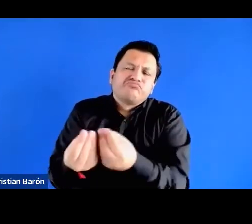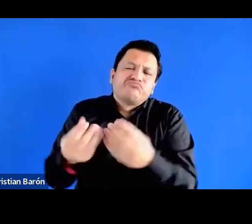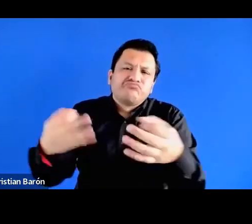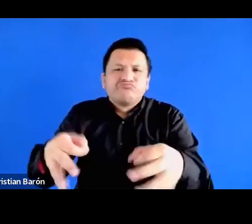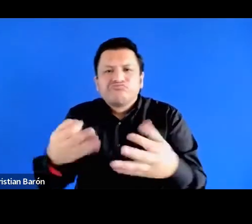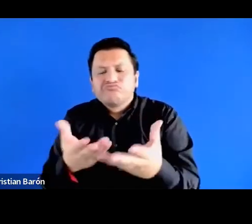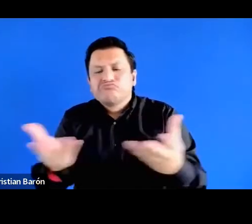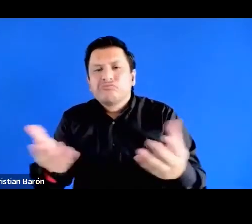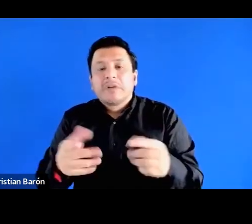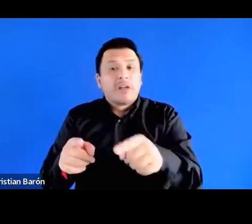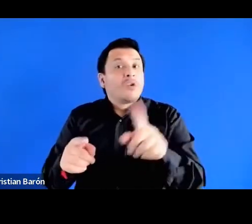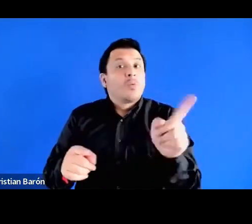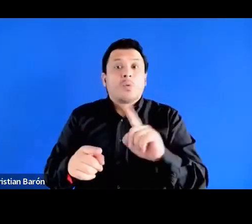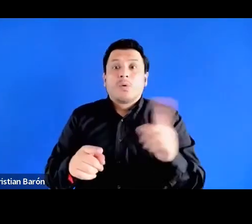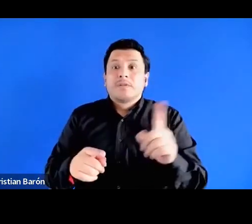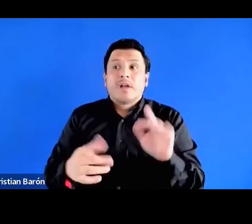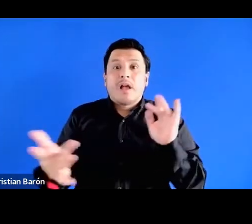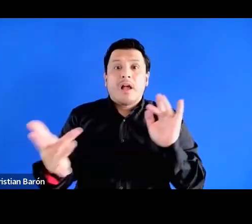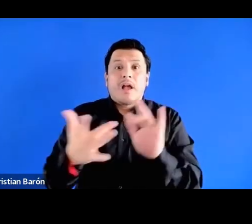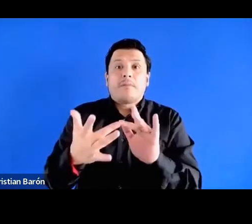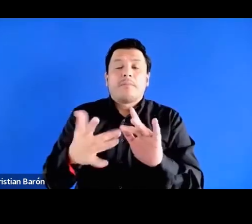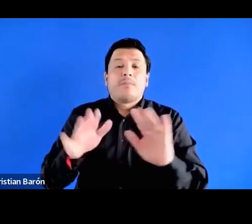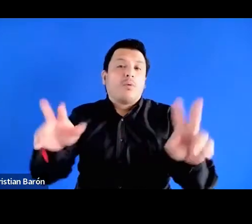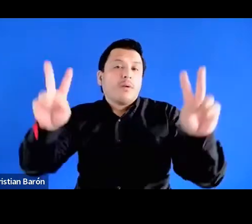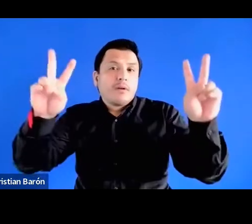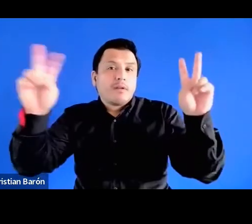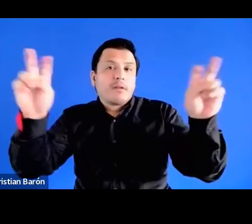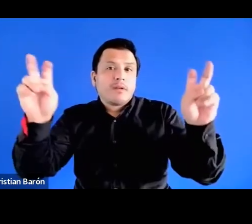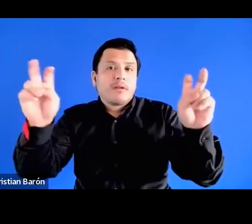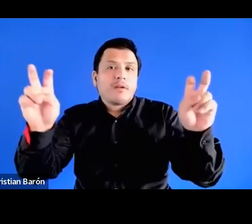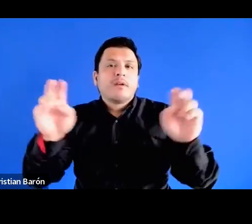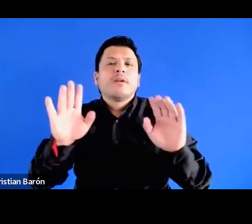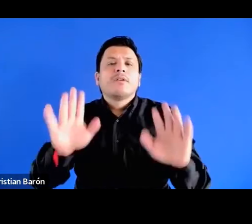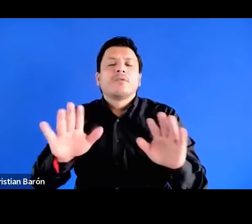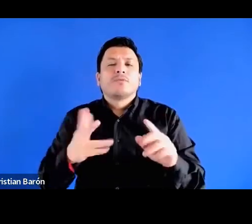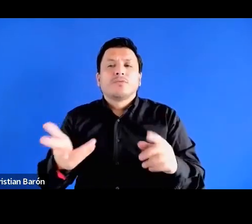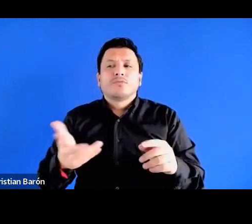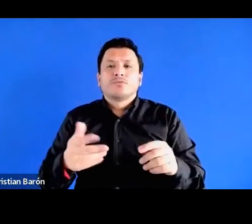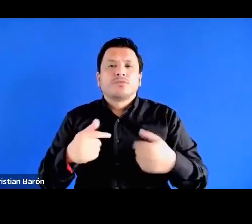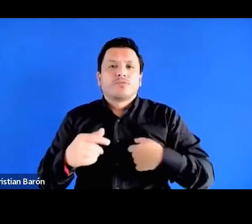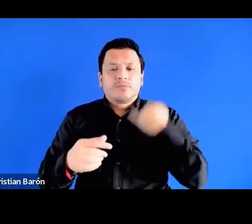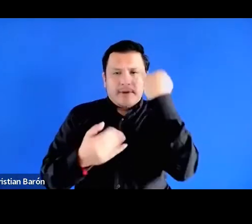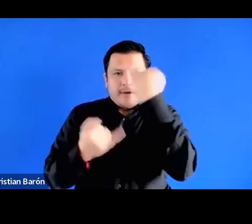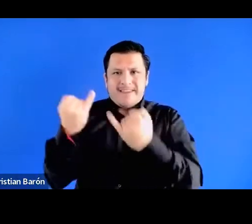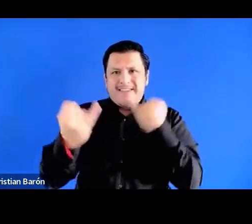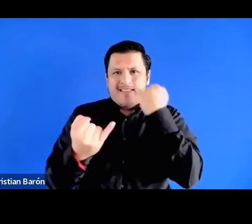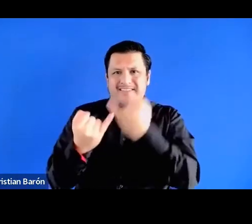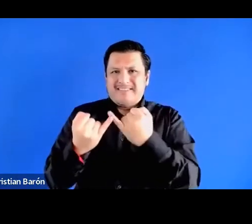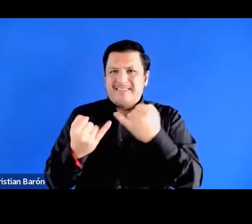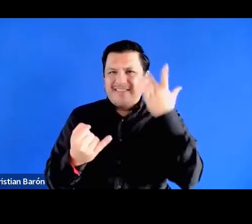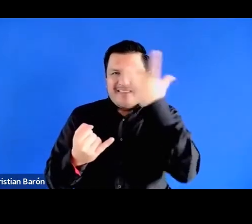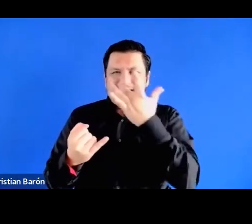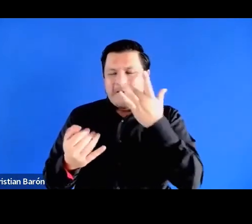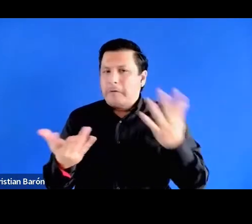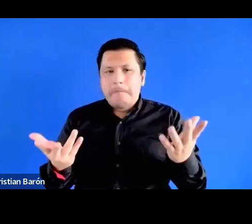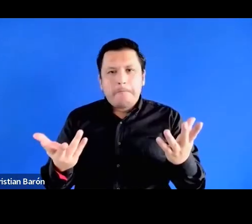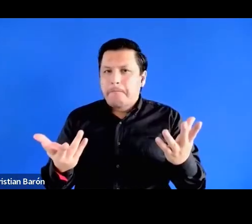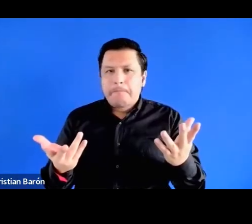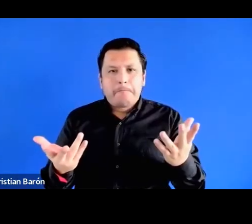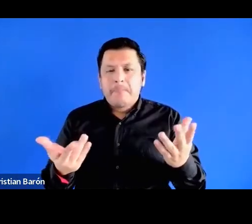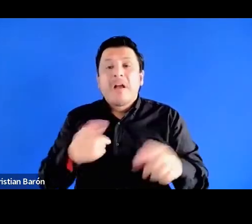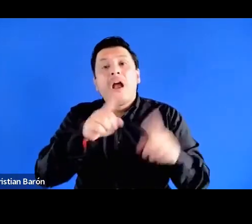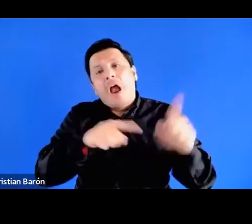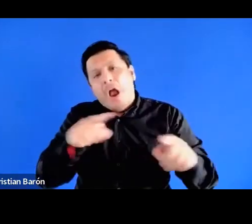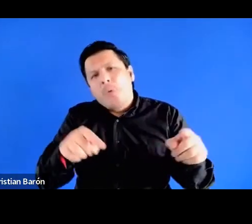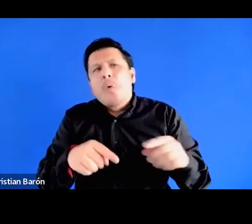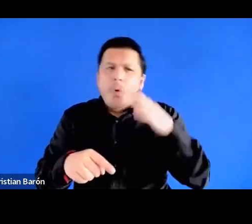necesariamente estaba el tema de la identidad negra ¿no? a pesar de que algunos y algunas sí se